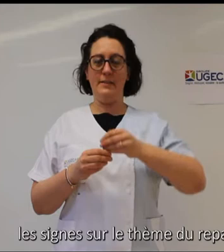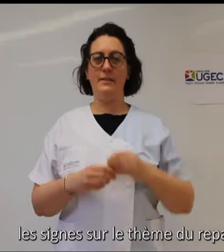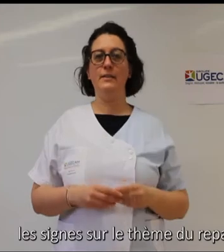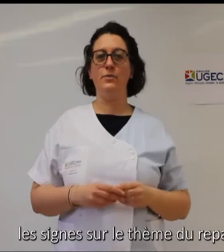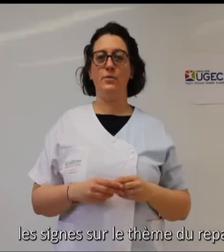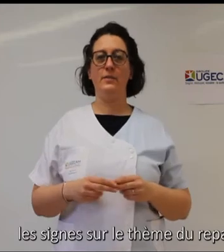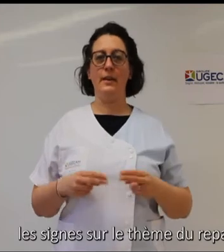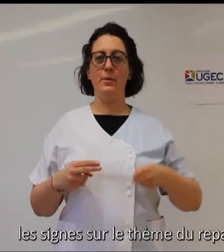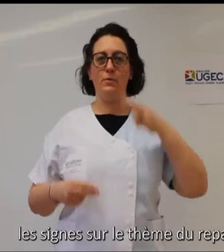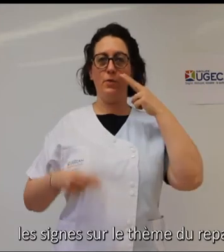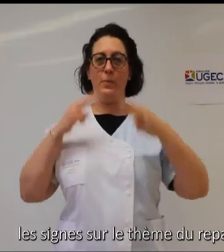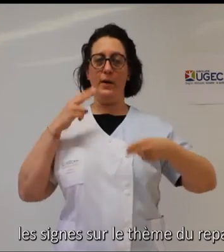signes sur le thème du repas.